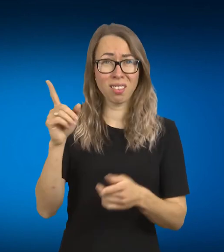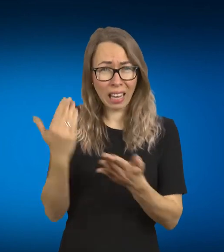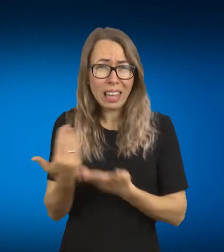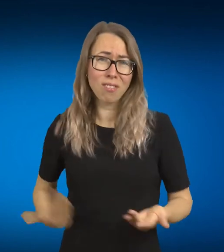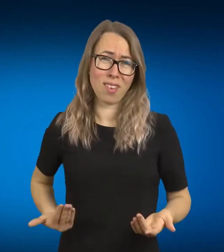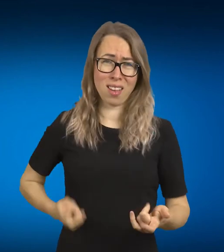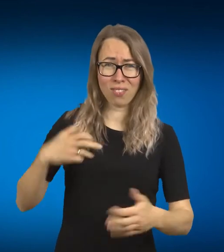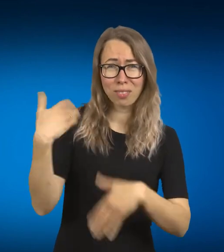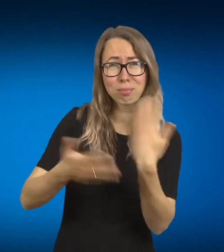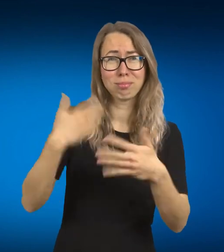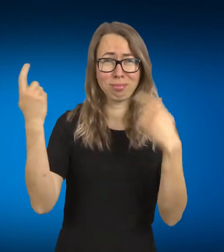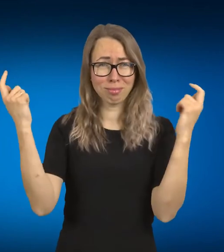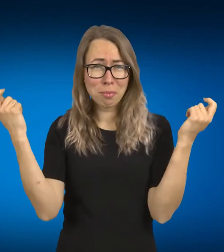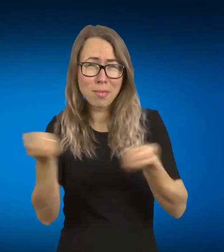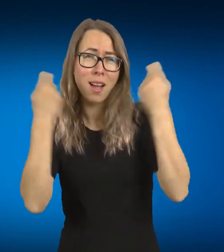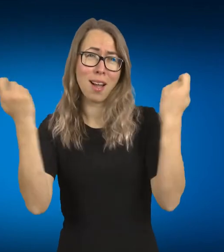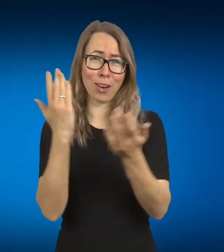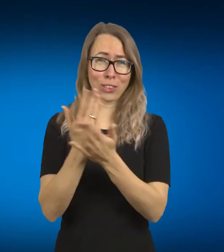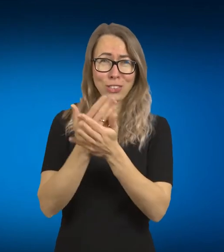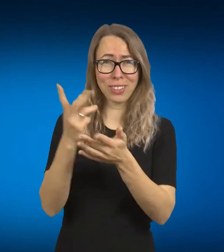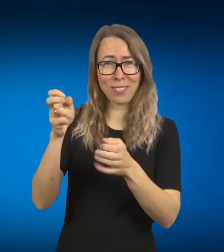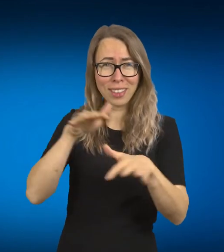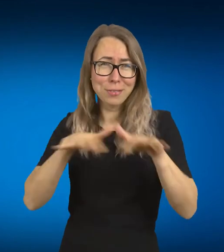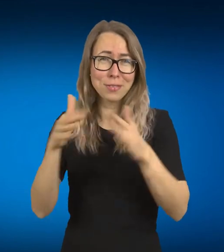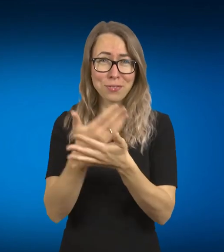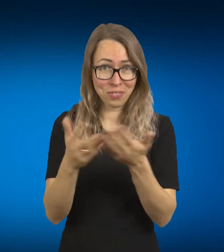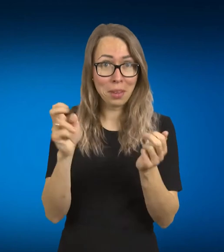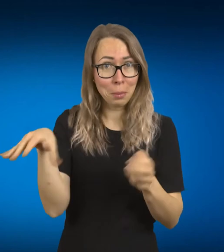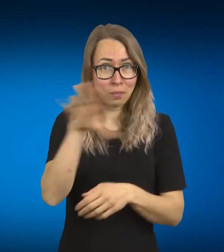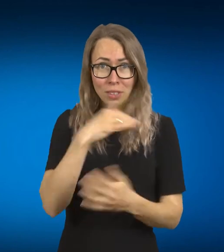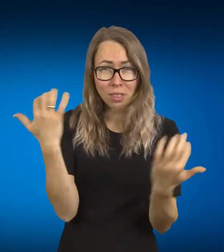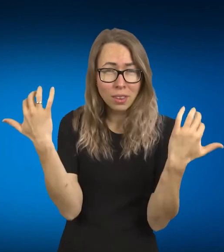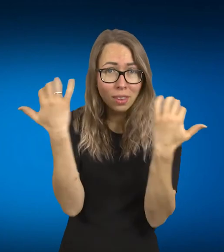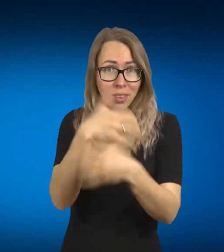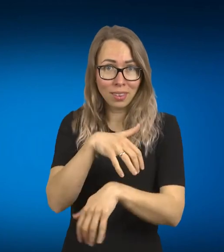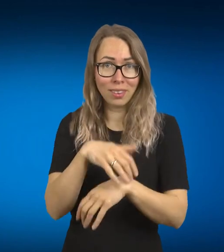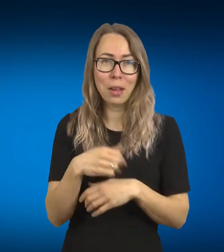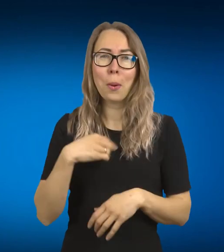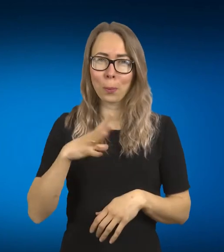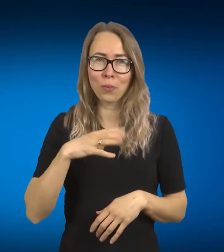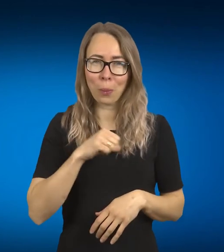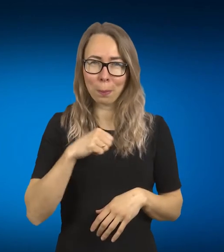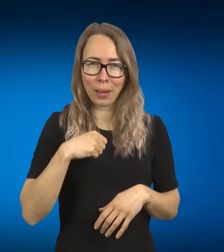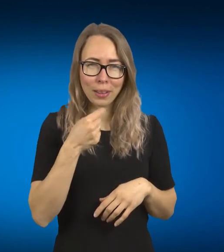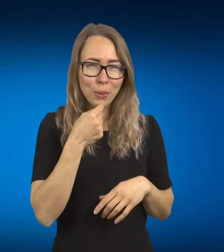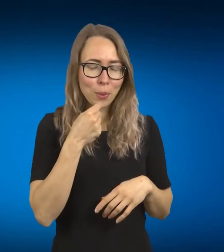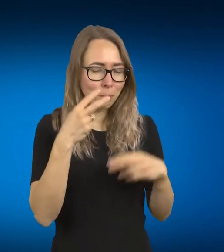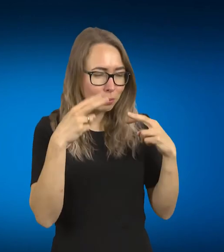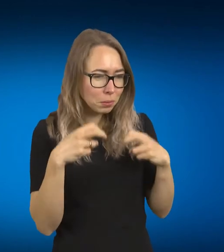gyvena, bet kažkaip, nu, nepastebėm ir iš tikrų, dažnas netgi po to aš tokiu savo mini tyrimu, ką darėjus, ar ne, po to, ką įstavimą apie tai